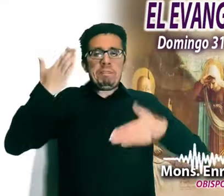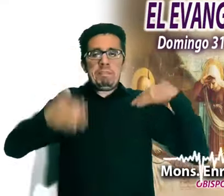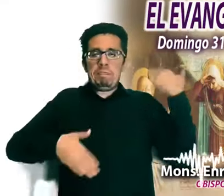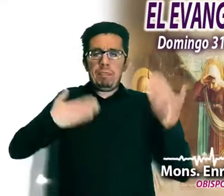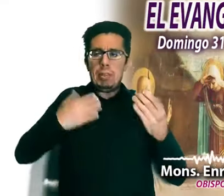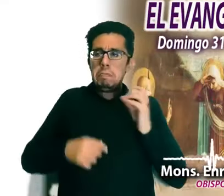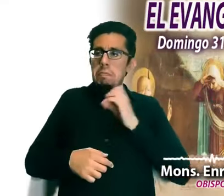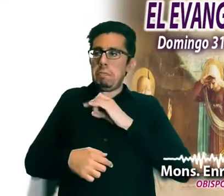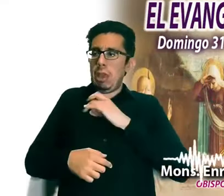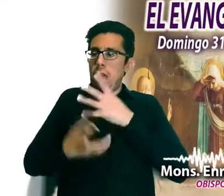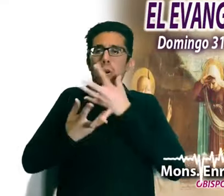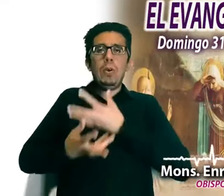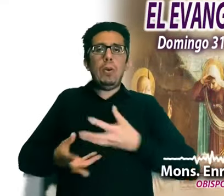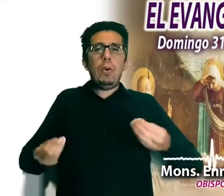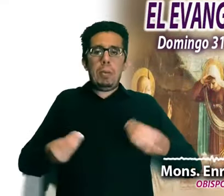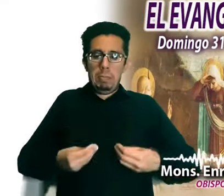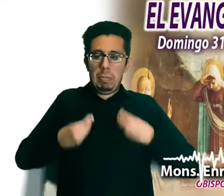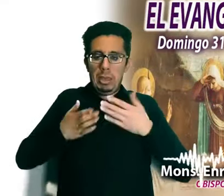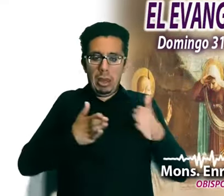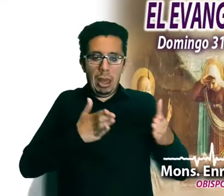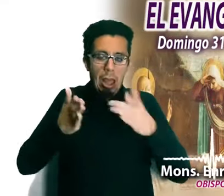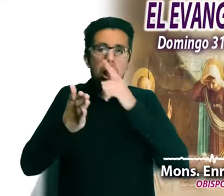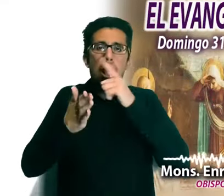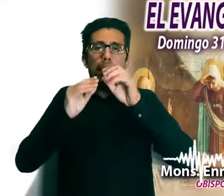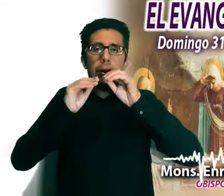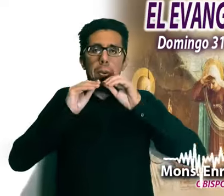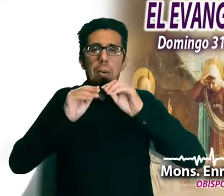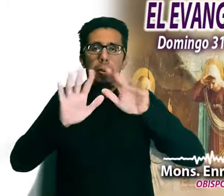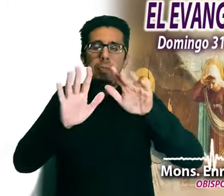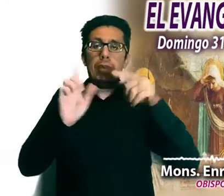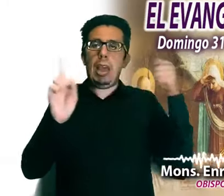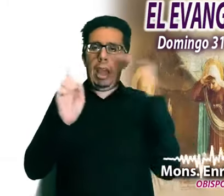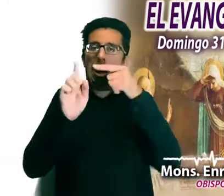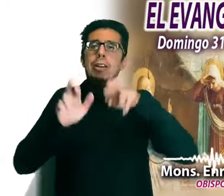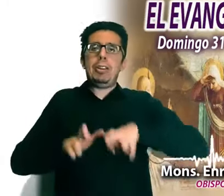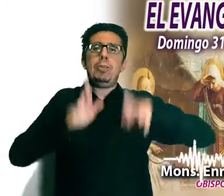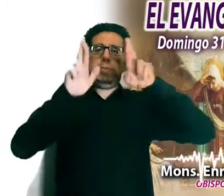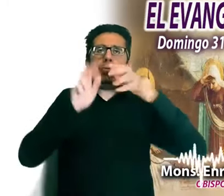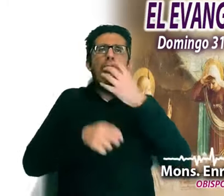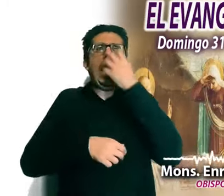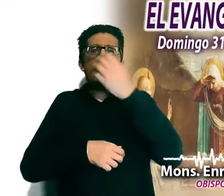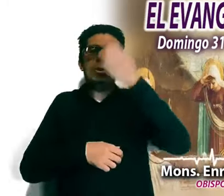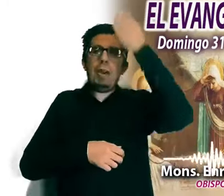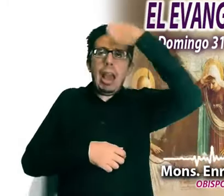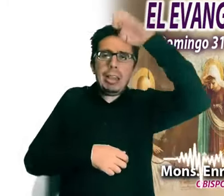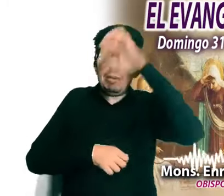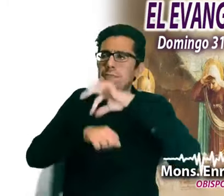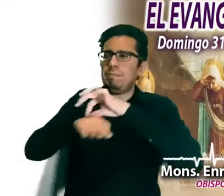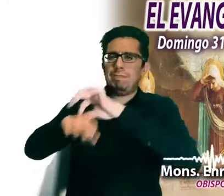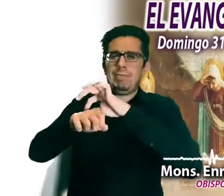miedos, que ilumina sus caminos. Resucitó, grito, experiencia,